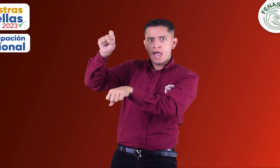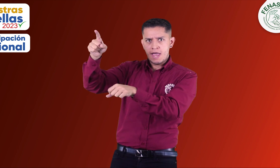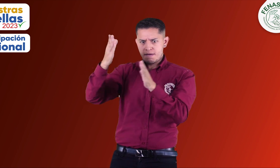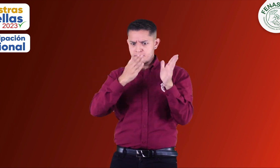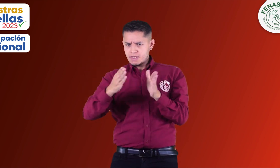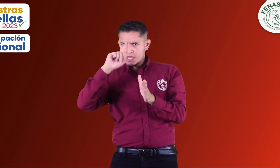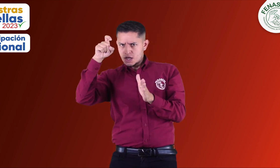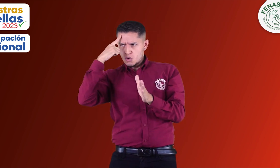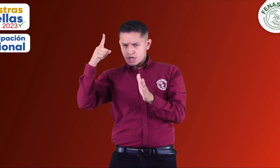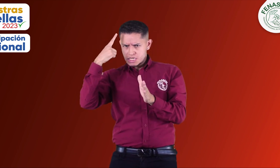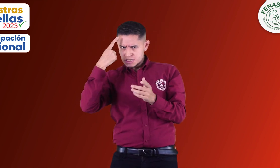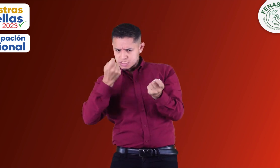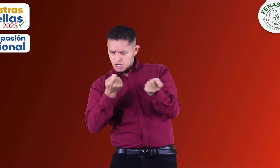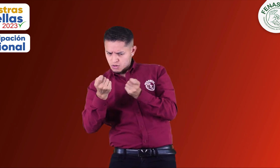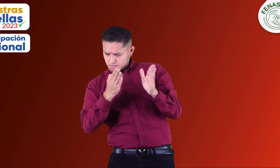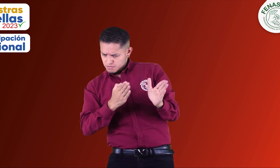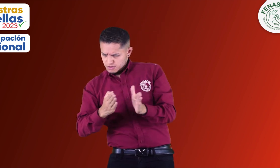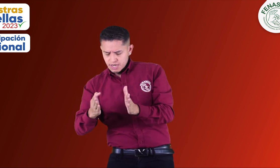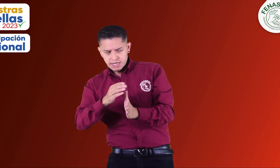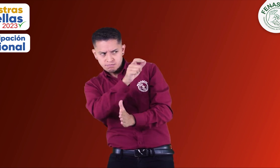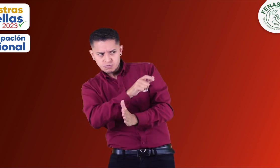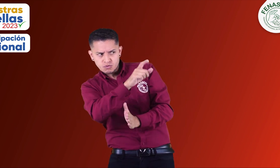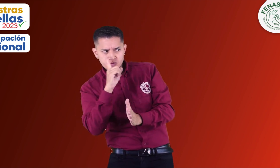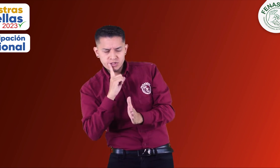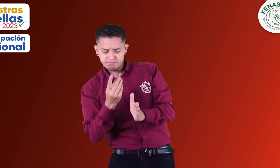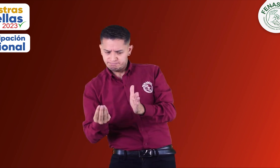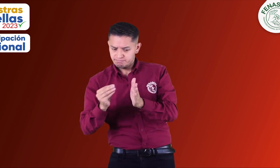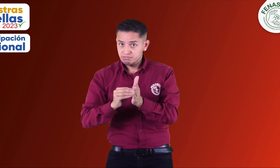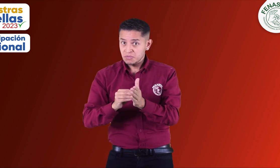políticas públicas dirigidas a la comunidad sorda.